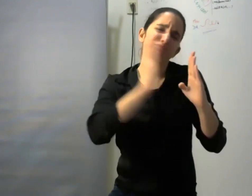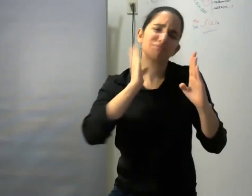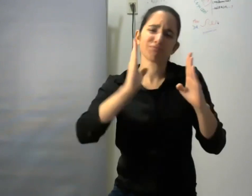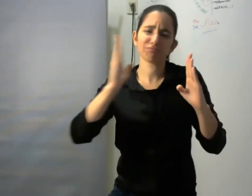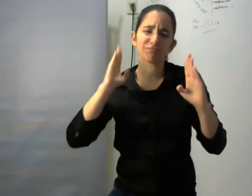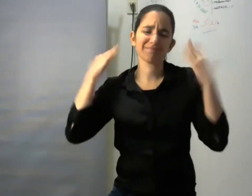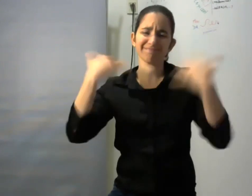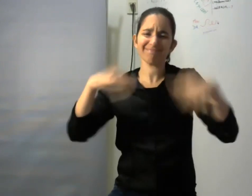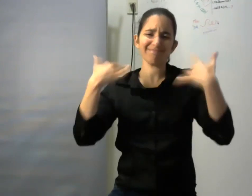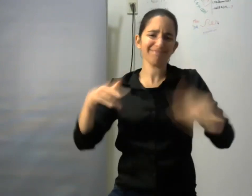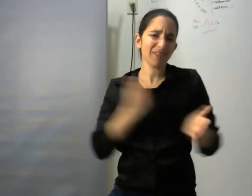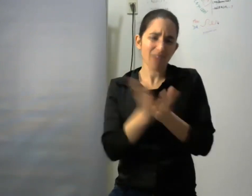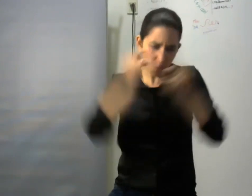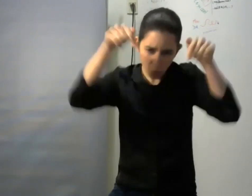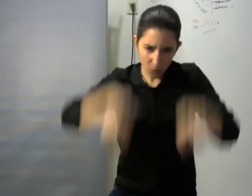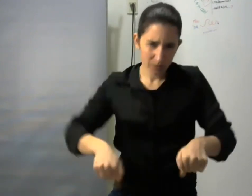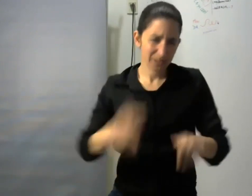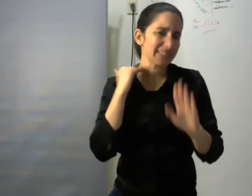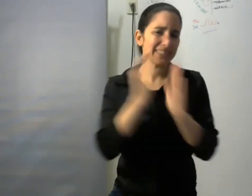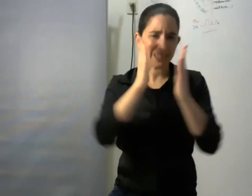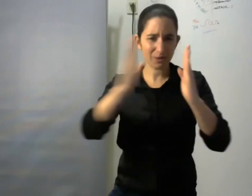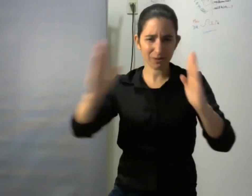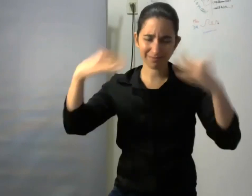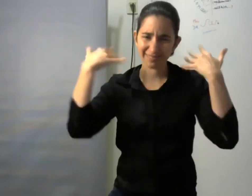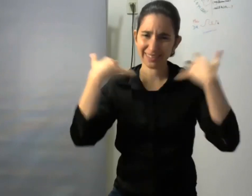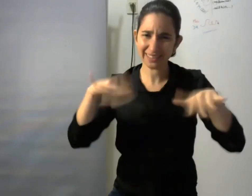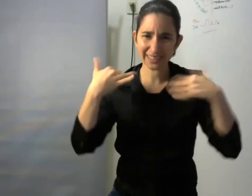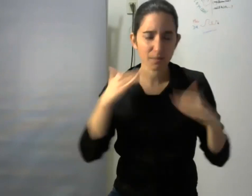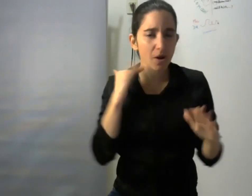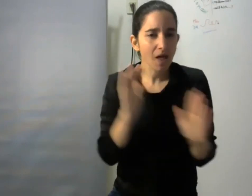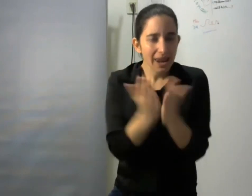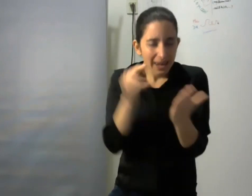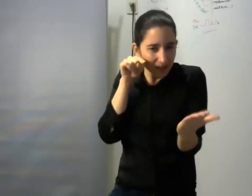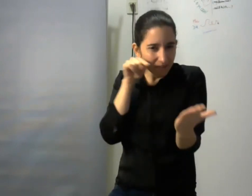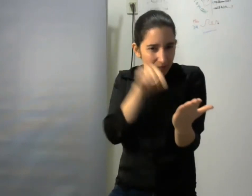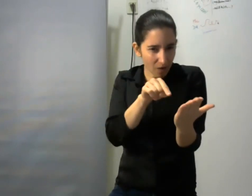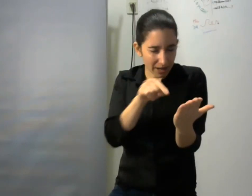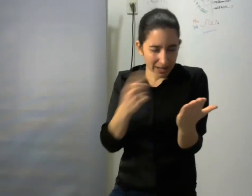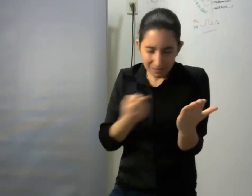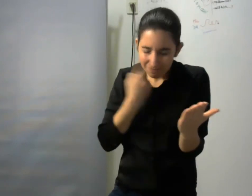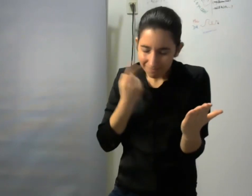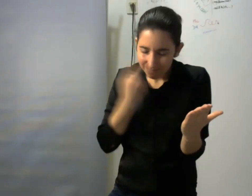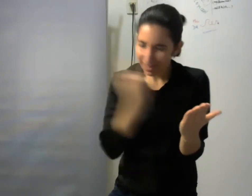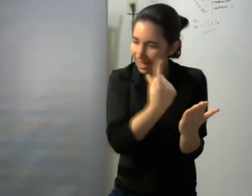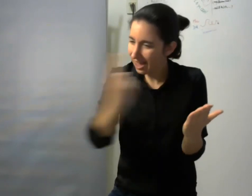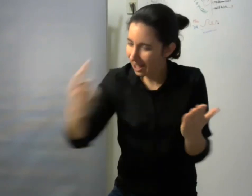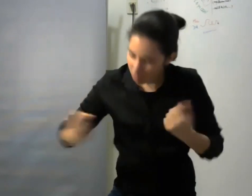pero hay que reconocer que si algo se destaca en este libro es el esfuerzo de todos los involucrados para que hoy este libro exista